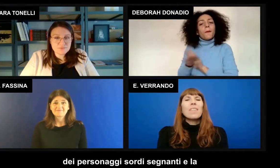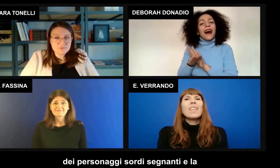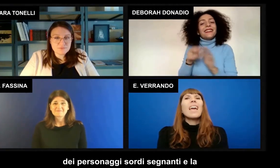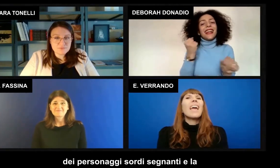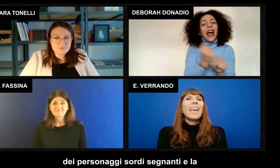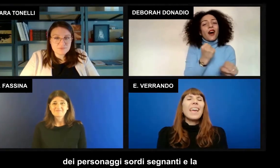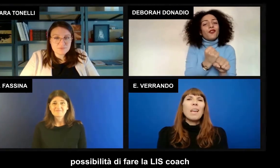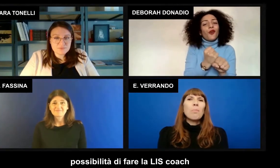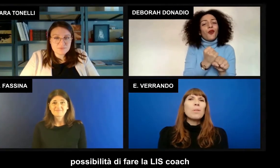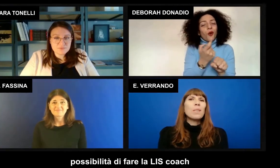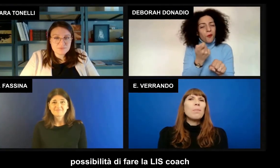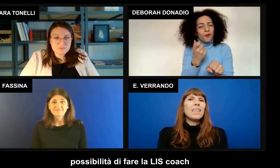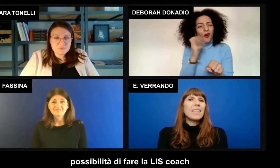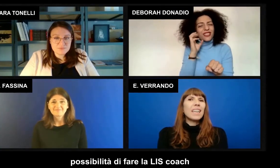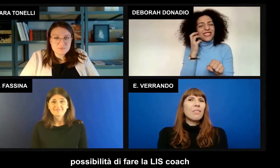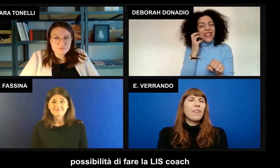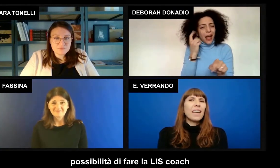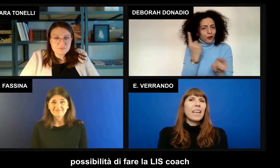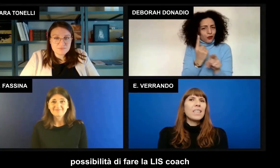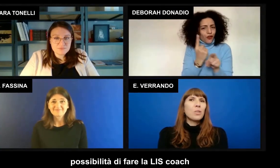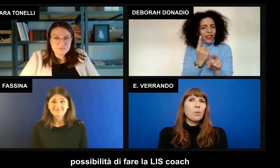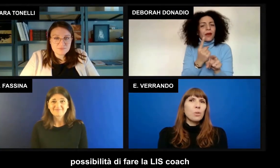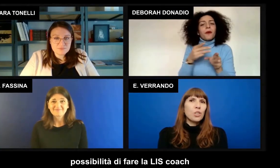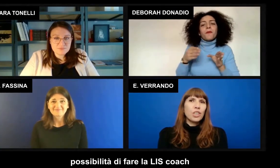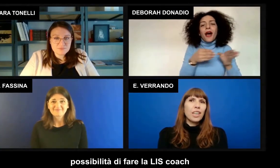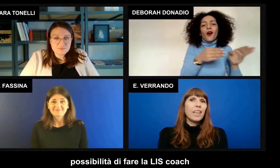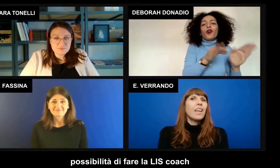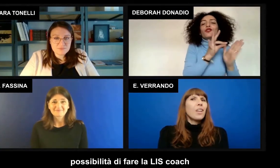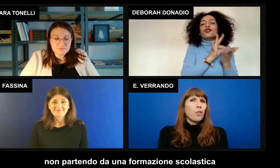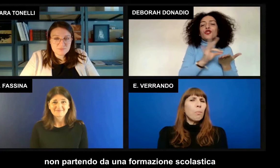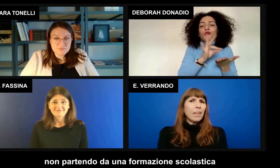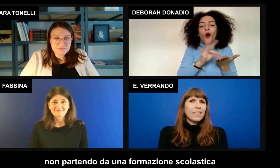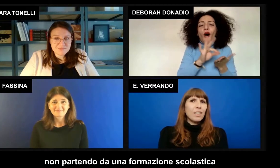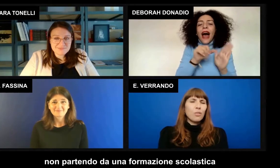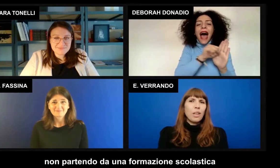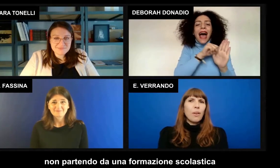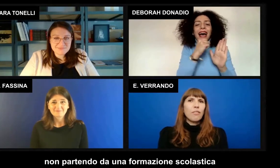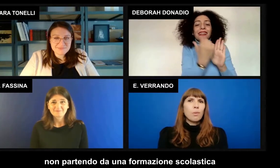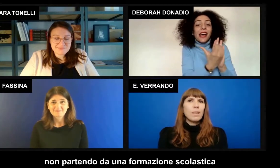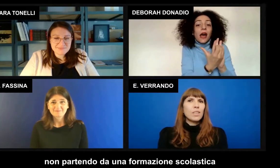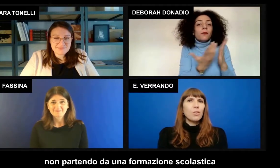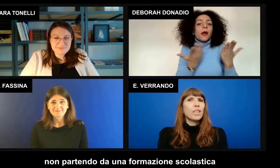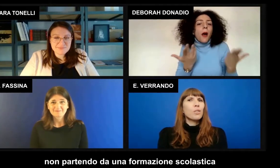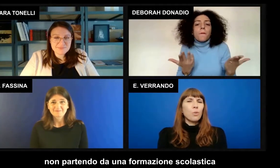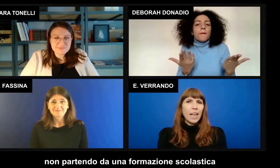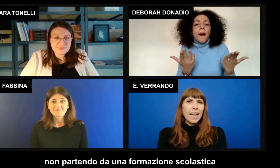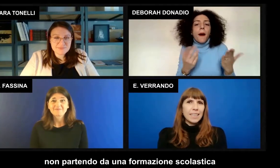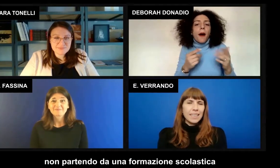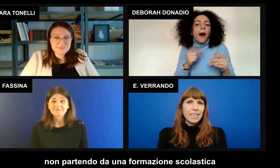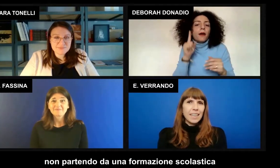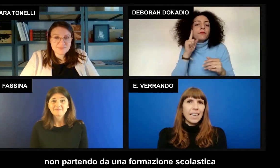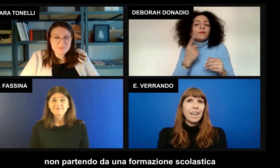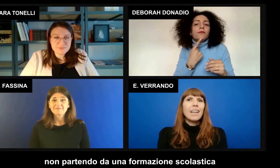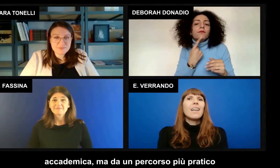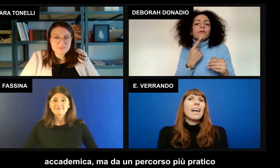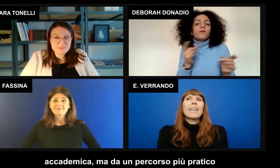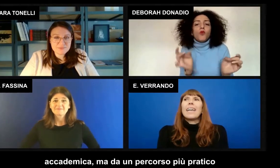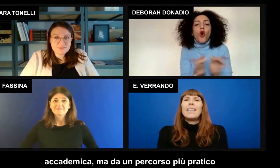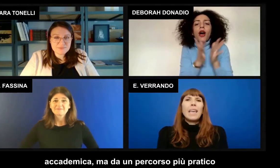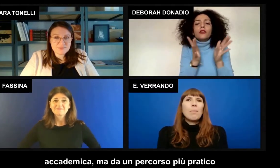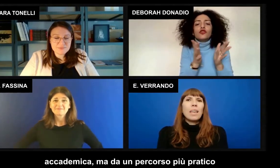E la possibilità di farla list coach non partendo da una formazione scolastica,